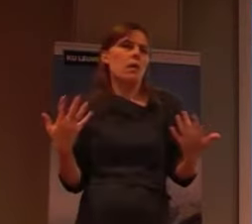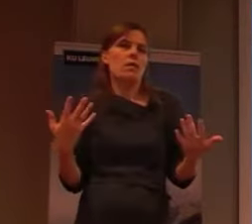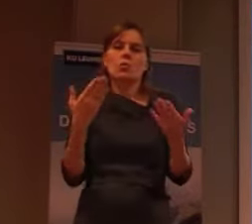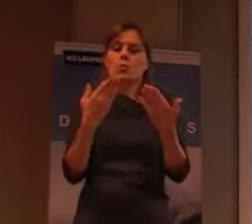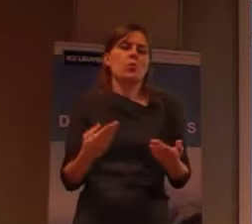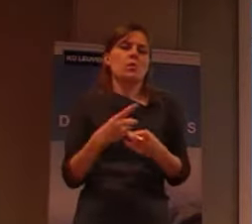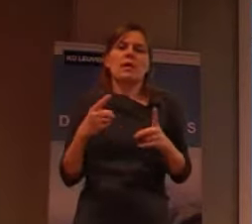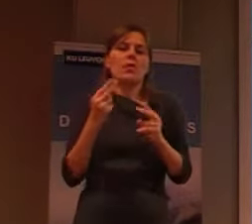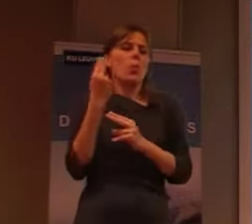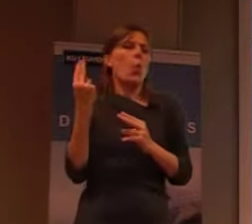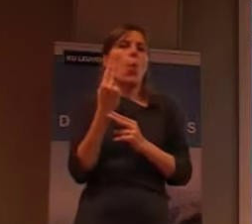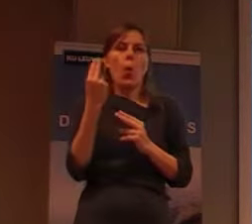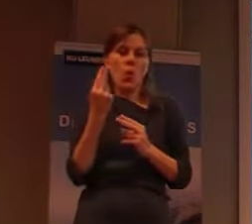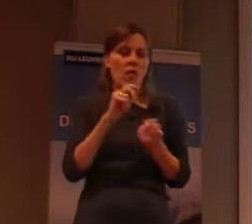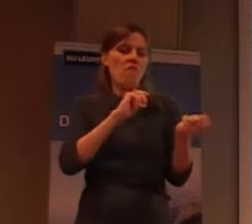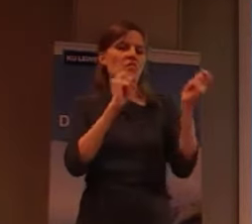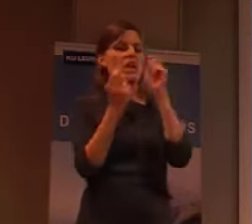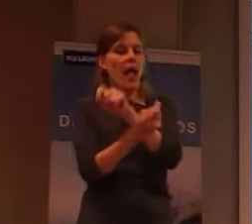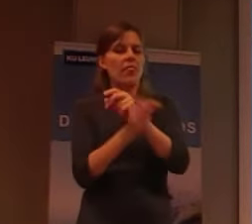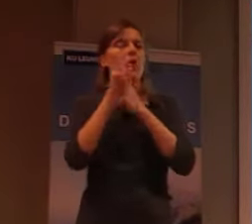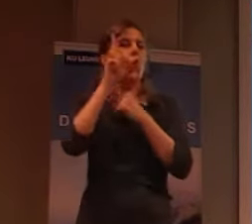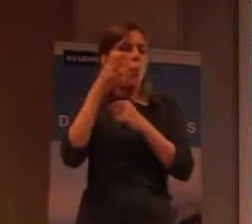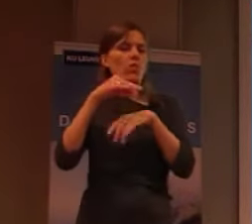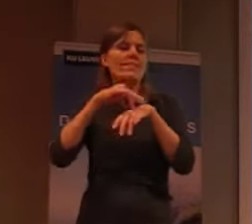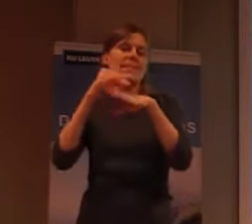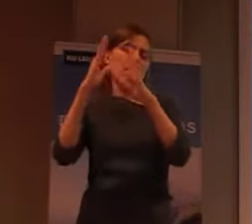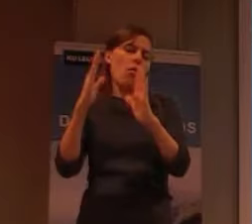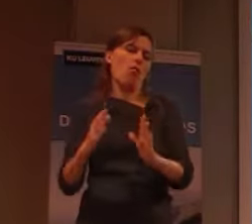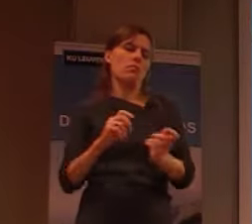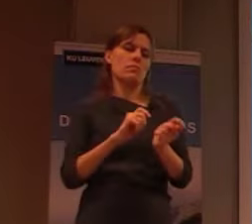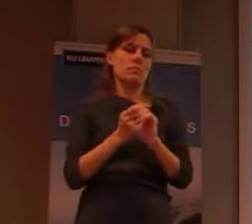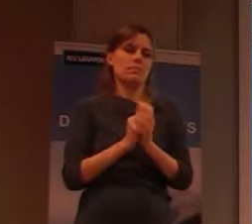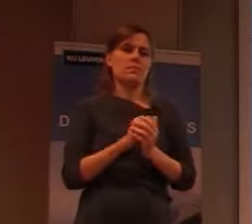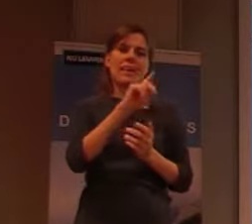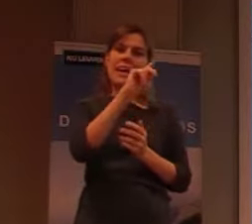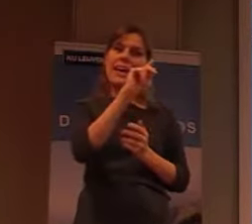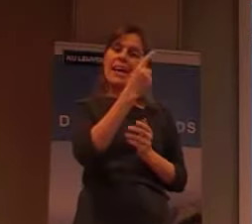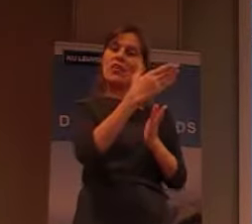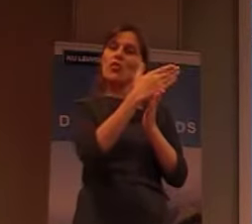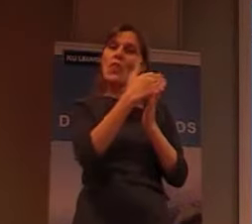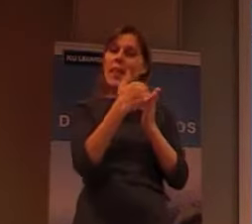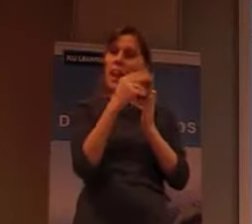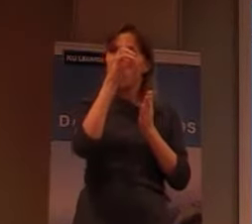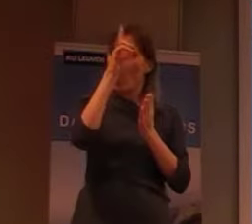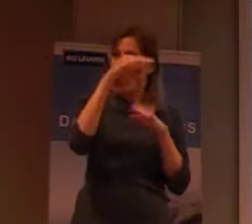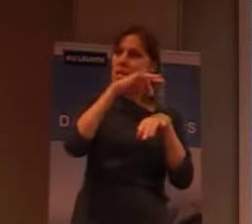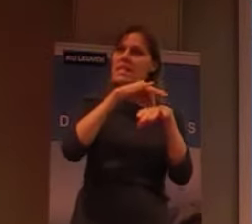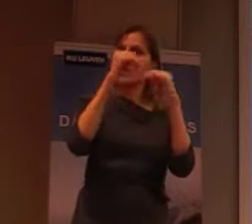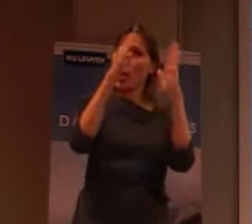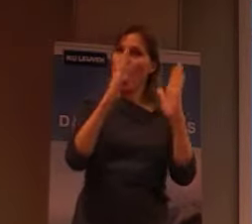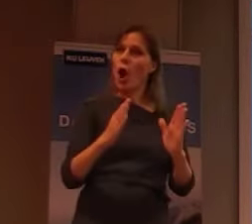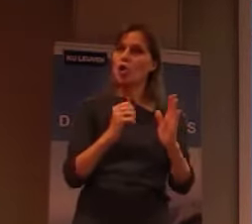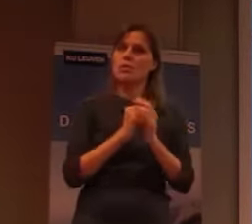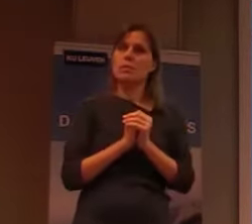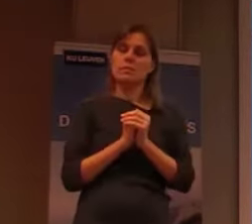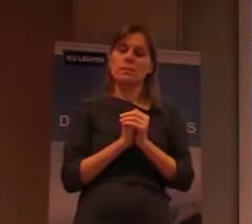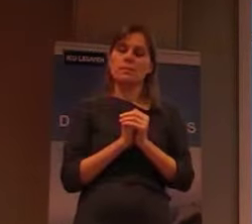We gaan daar een gewone hospitaal van maken. En eigenlijk het eerste gedeelte, is eigenlijk een gewone hospitaal, soort van kliniek,